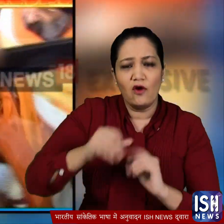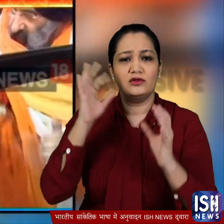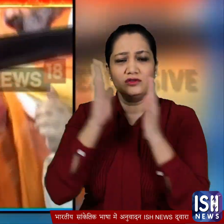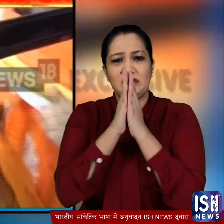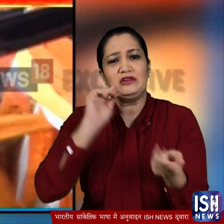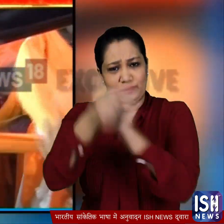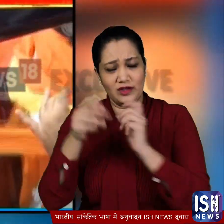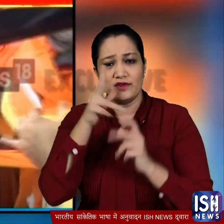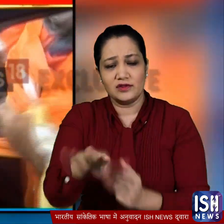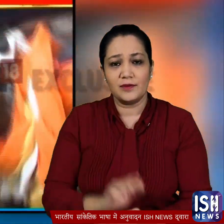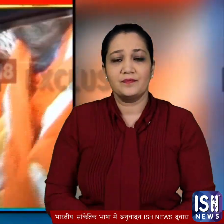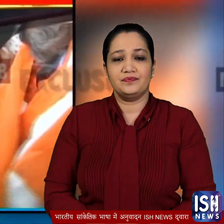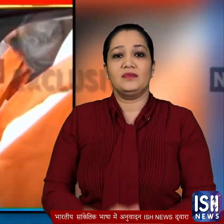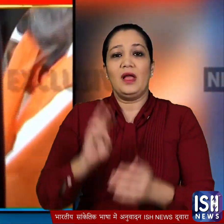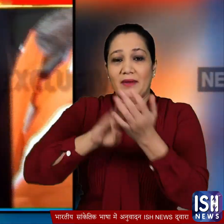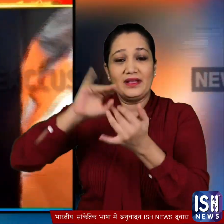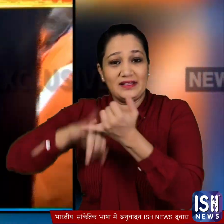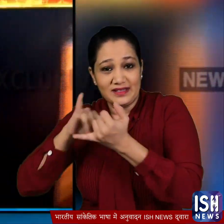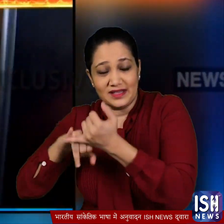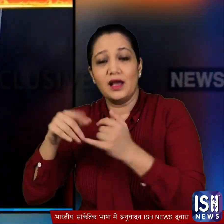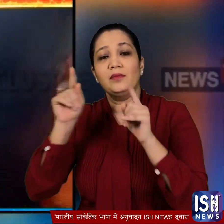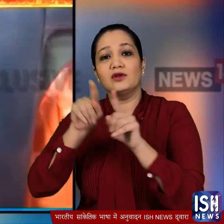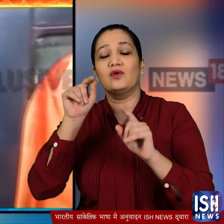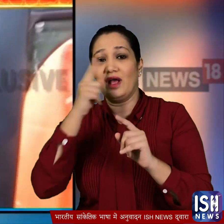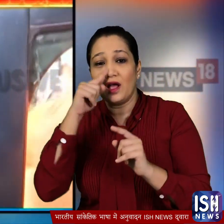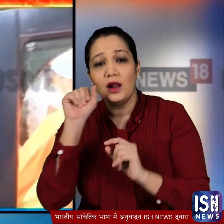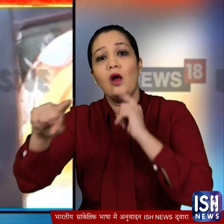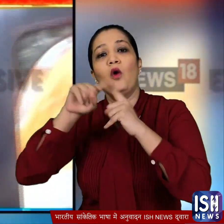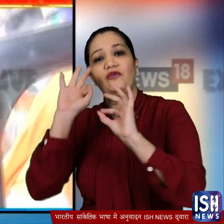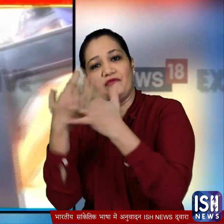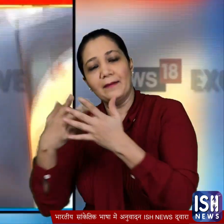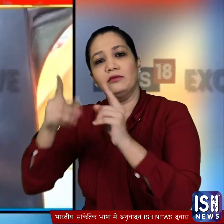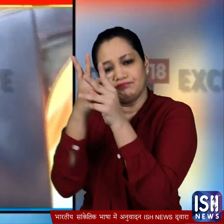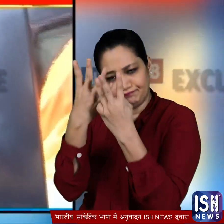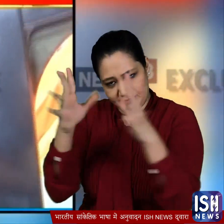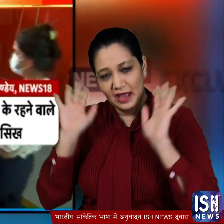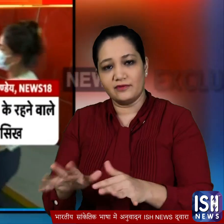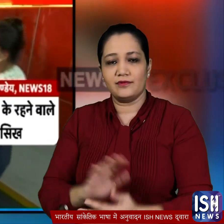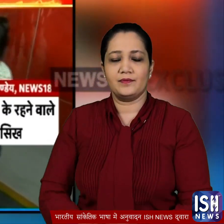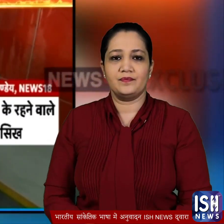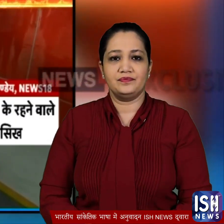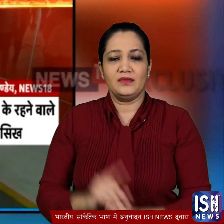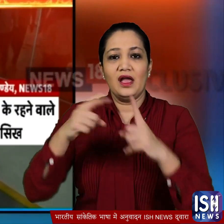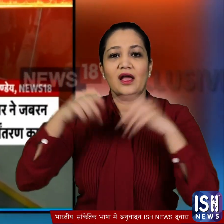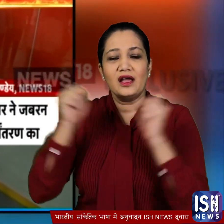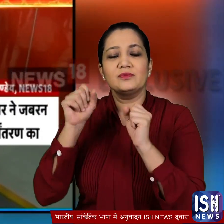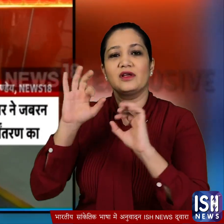एरपोर्ट पर मन्जिंदर सिंग सिर्सा के साथ उस लड़की और उसके पिता के अलावा परिवार के दूसरे लोग भी नज़र आए कश्मीर के रहने वाले सिख परिवार ने